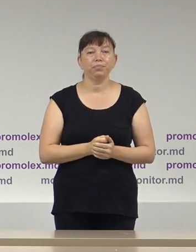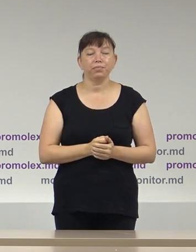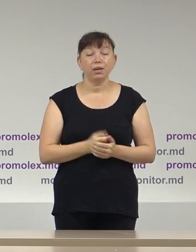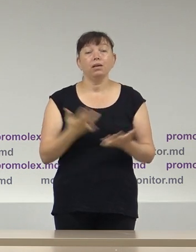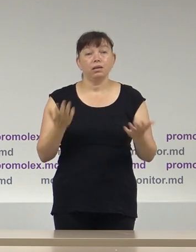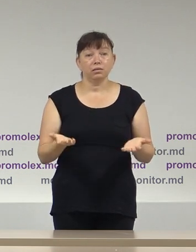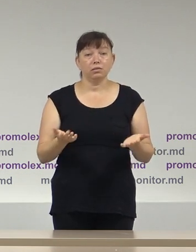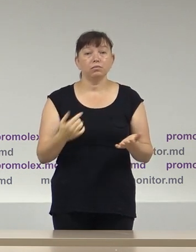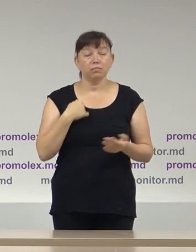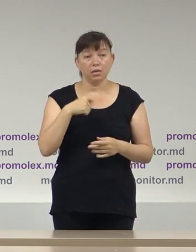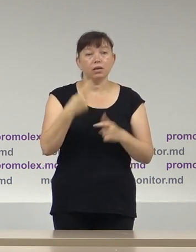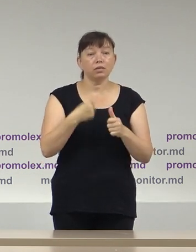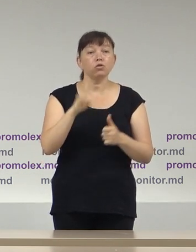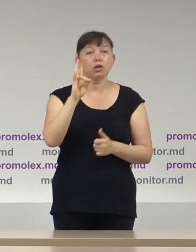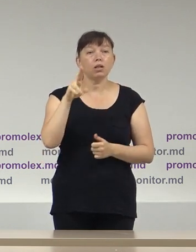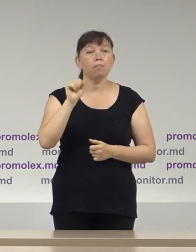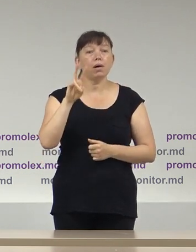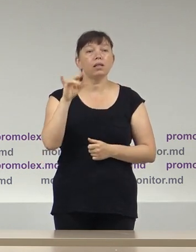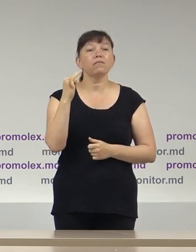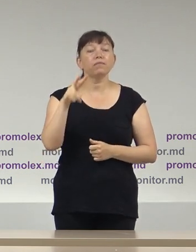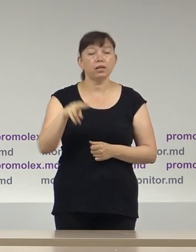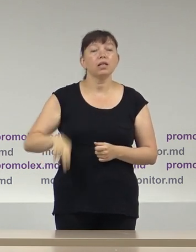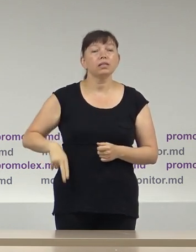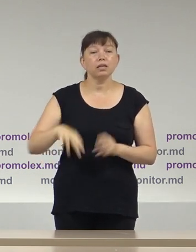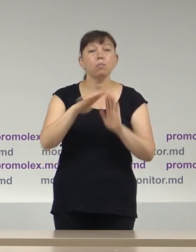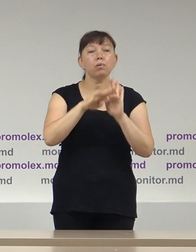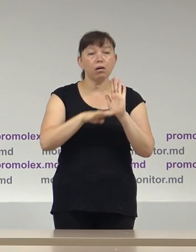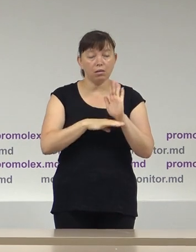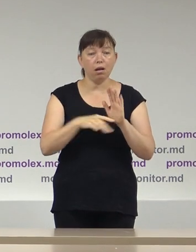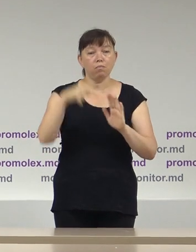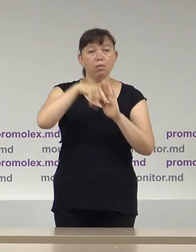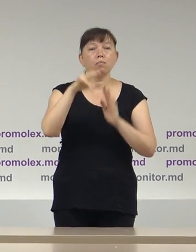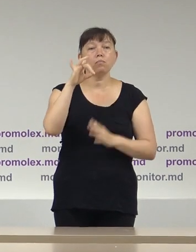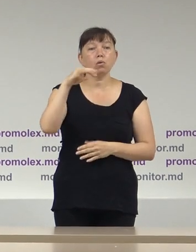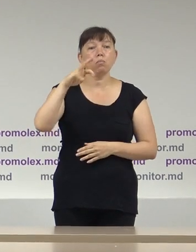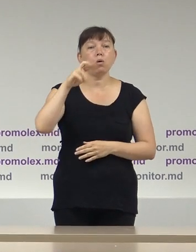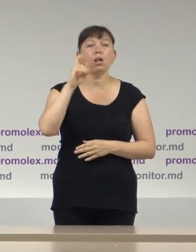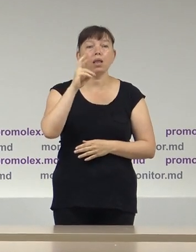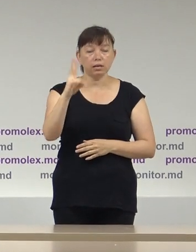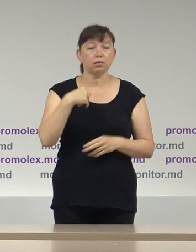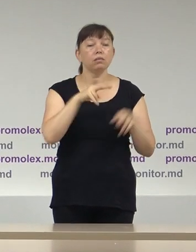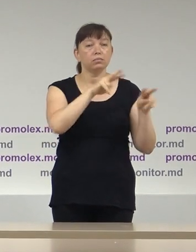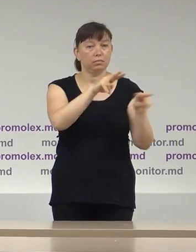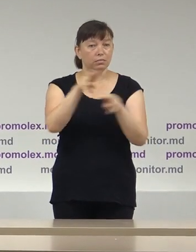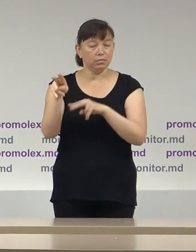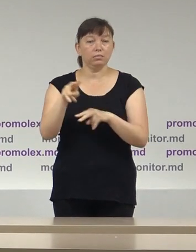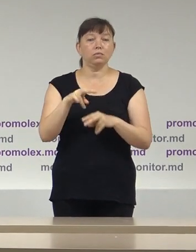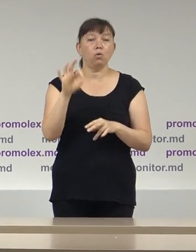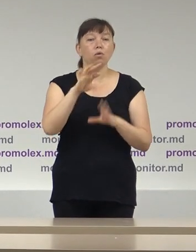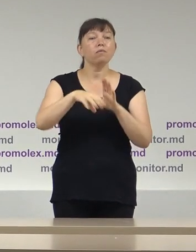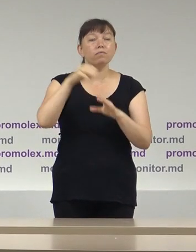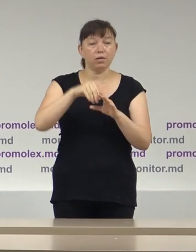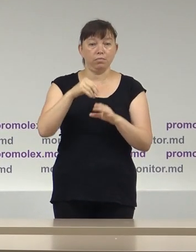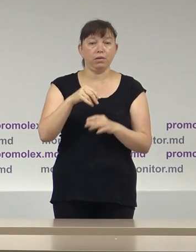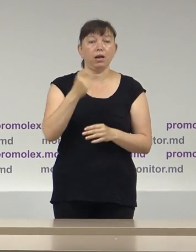Deci, mi spune Nicolae Panfil, sunt director de program în cadrul Asociației Promolex și sunt șeful misiunii de observare a Promolex pentru